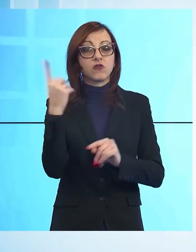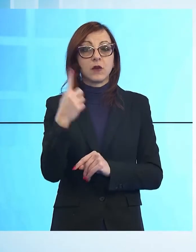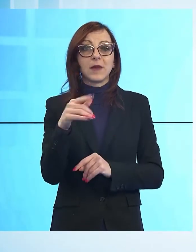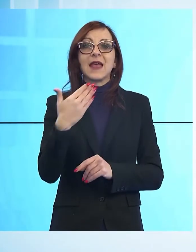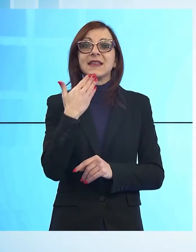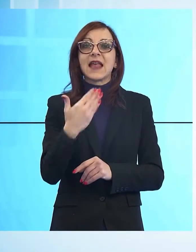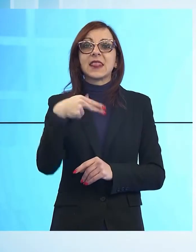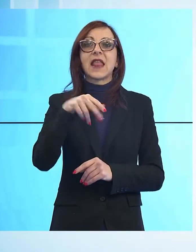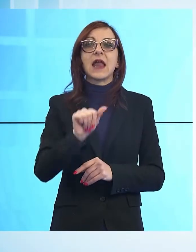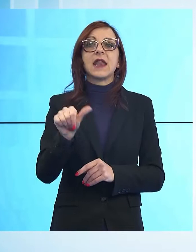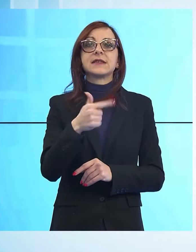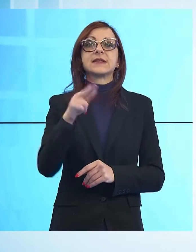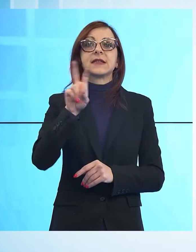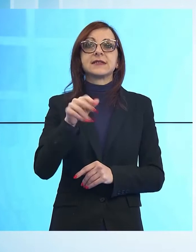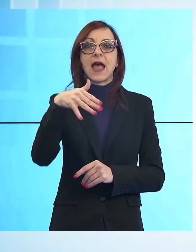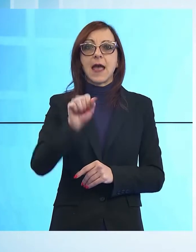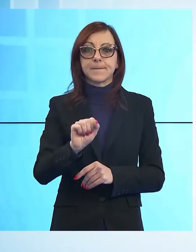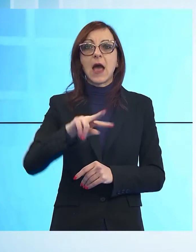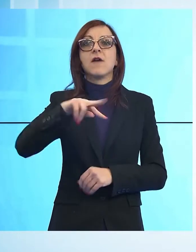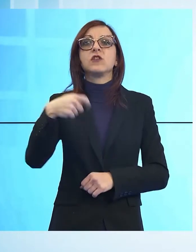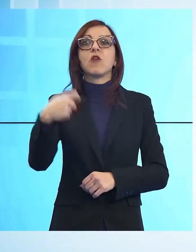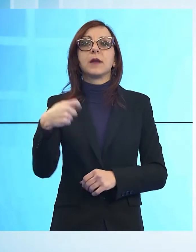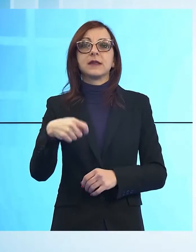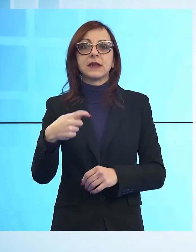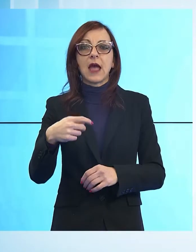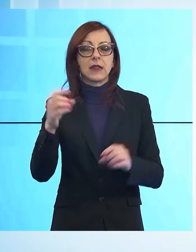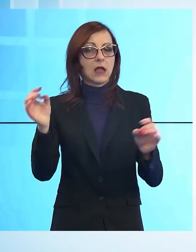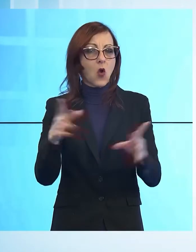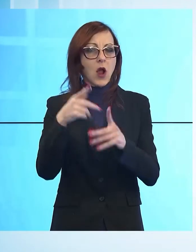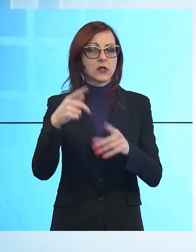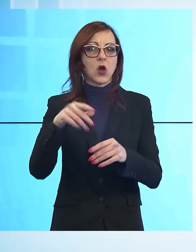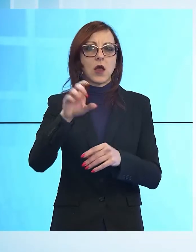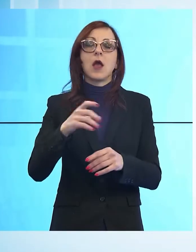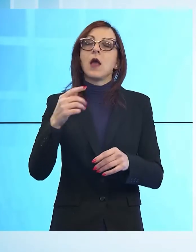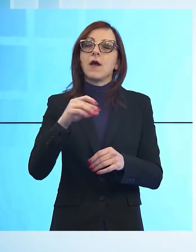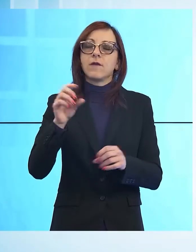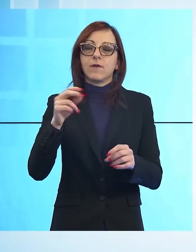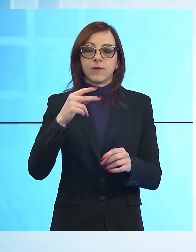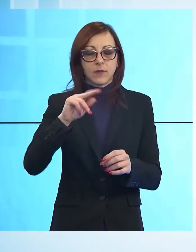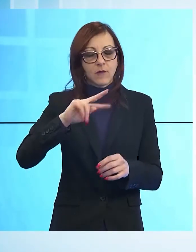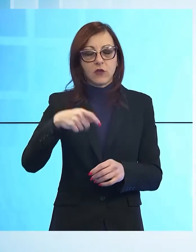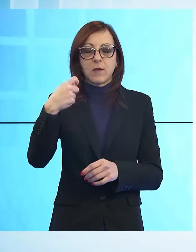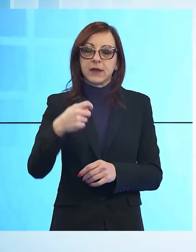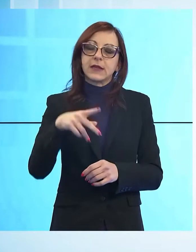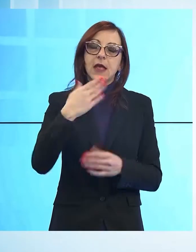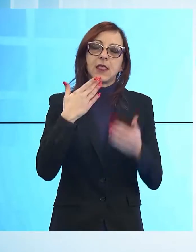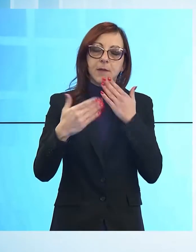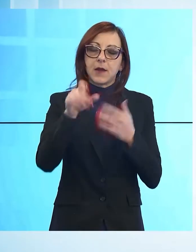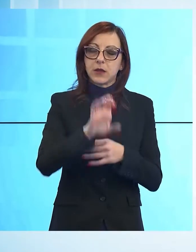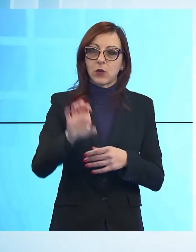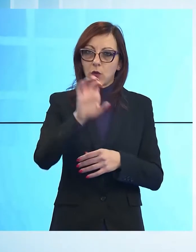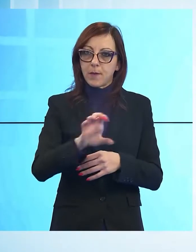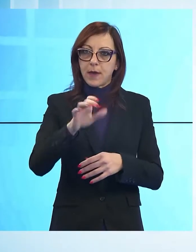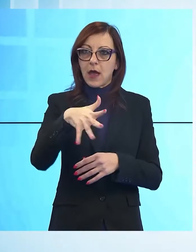2018, in veste di vicepresidente del Parlamento europeo. Messaggi di cordoglio sono arrivati tra l'altro dal senatore Andrea Marcucci, dall